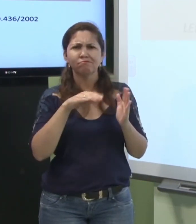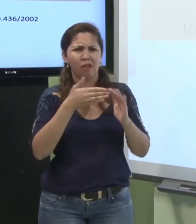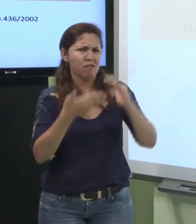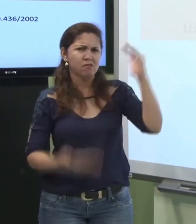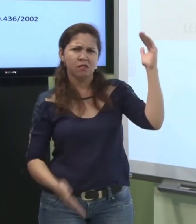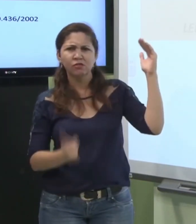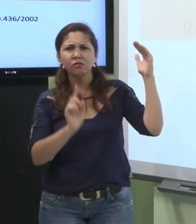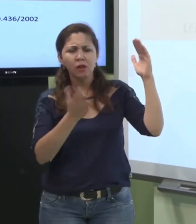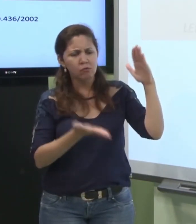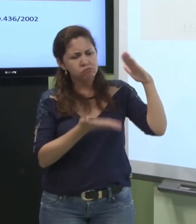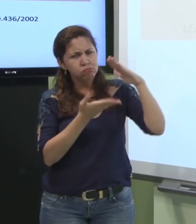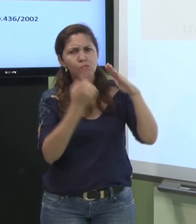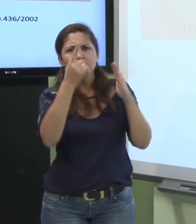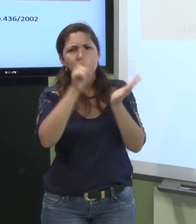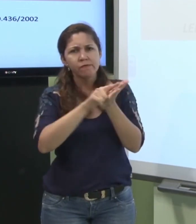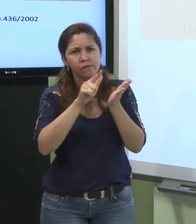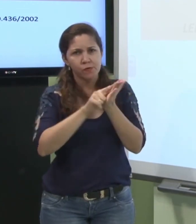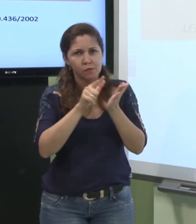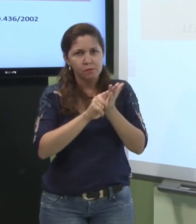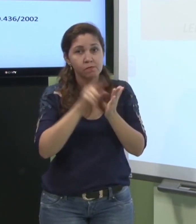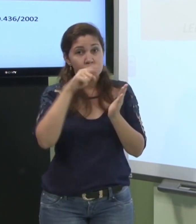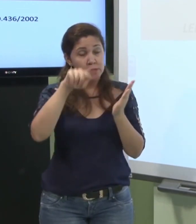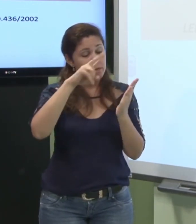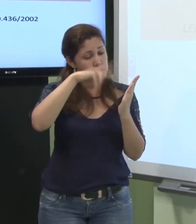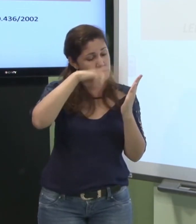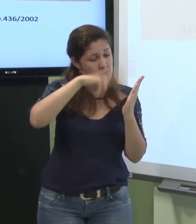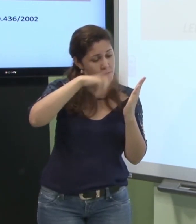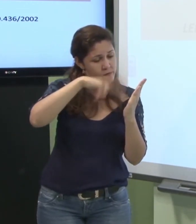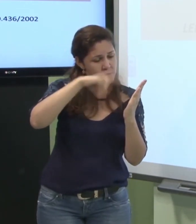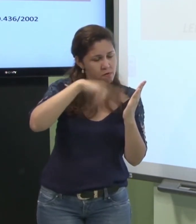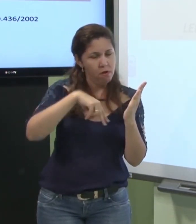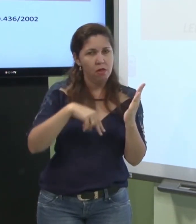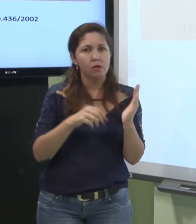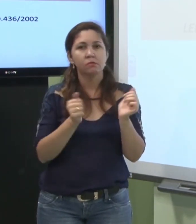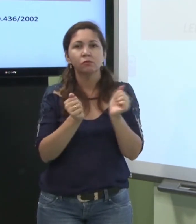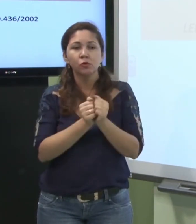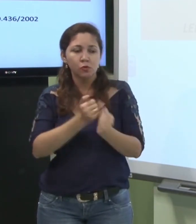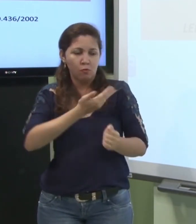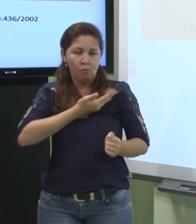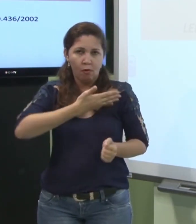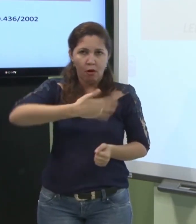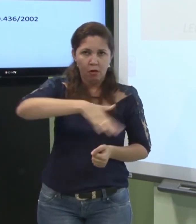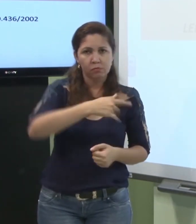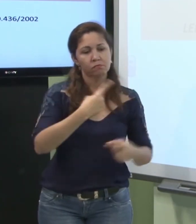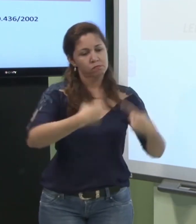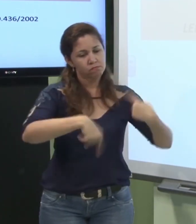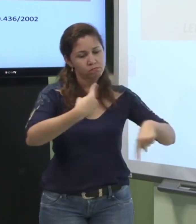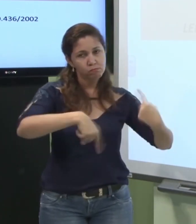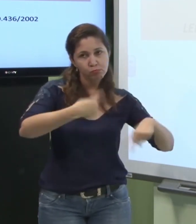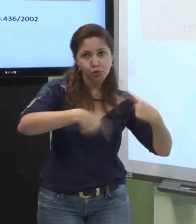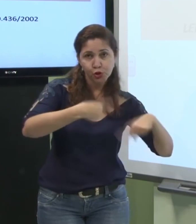é uma página só e vocês vão discutir com seus colegas sobre a lei tá bom